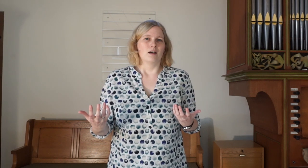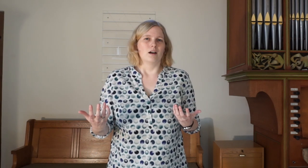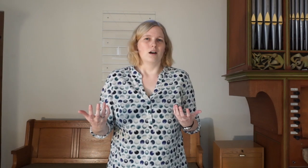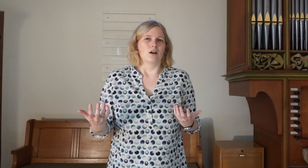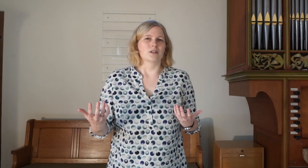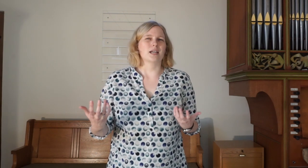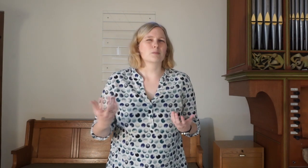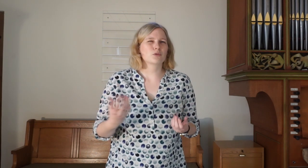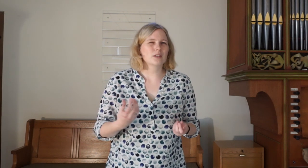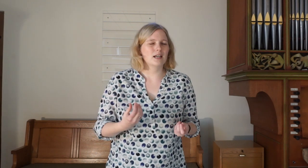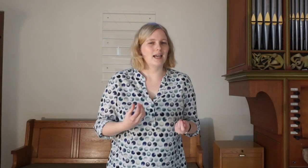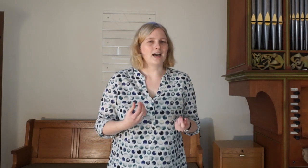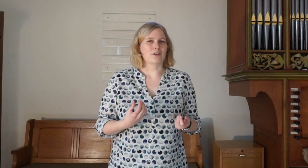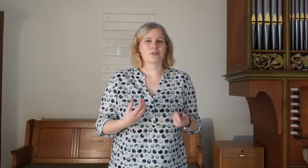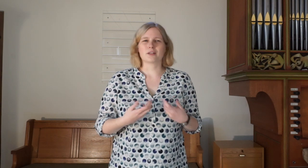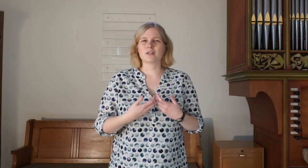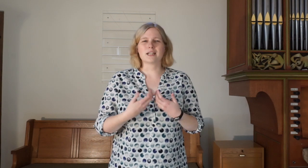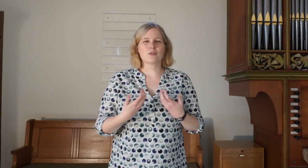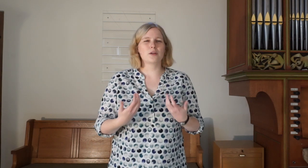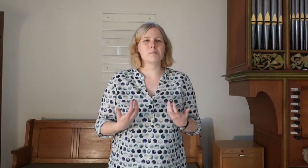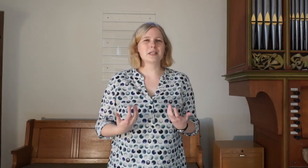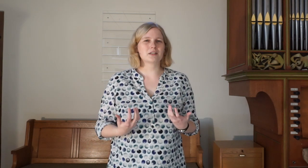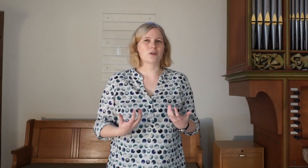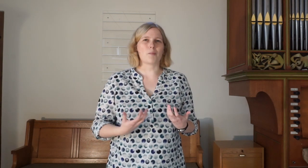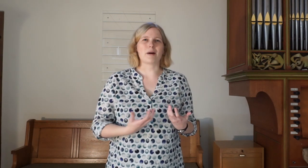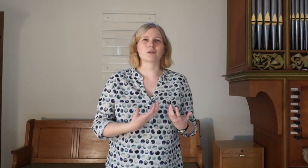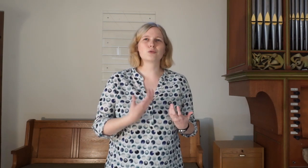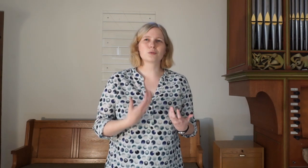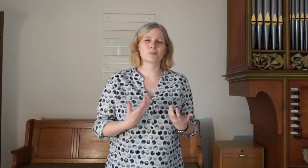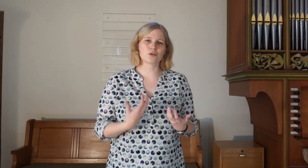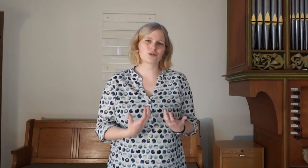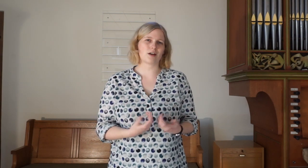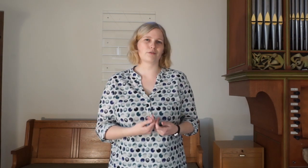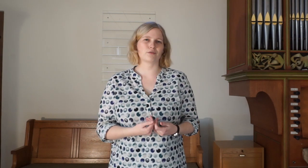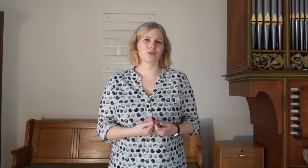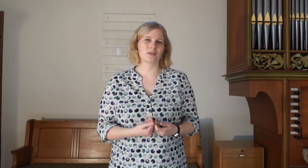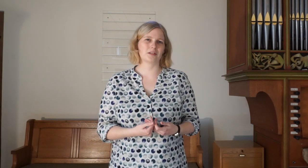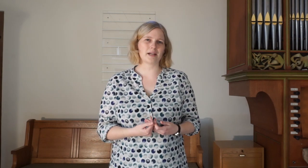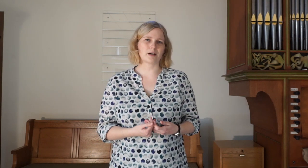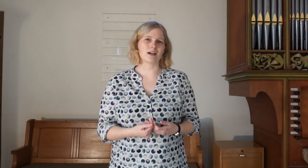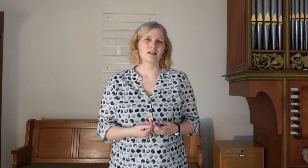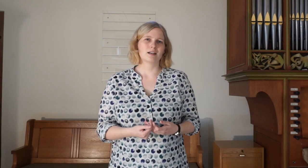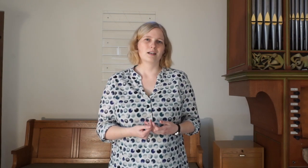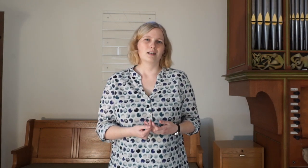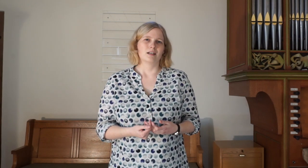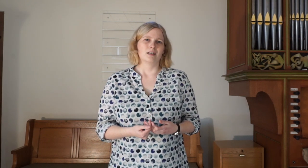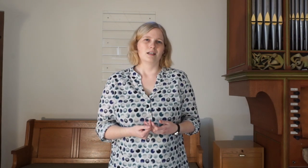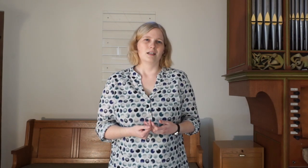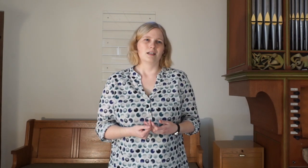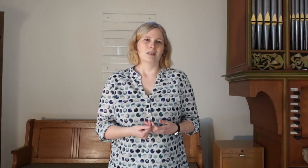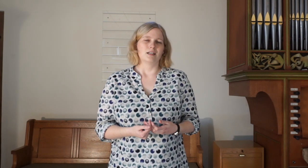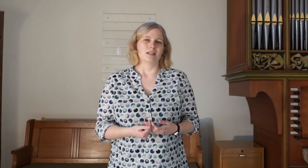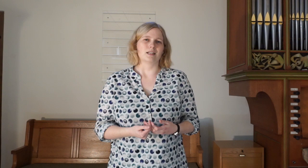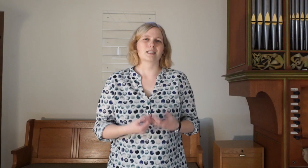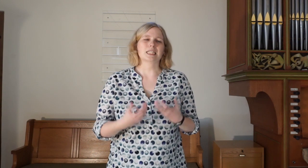Und sie haben so viel gelernt und irgendwie ganz viel mitgenommen an guten Botschaften für sich selber, dass sich